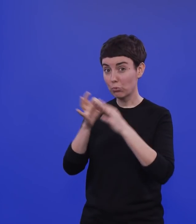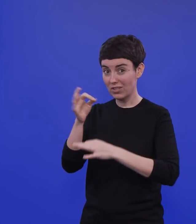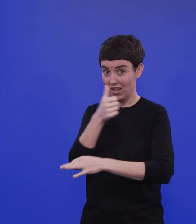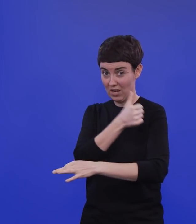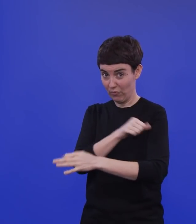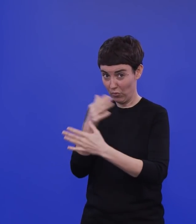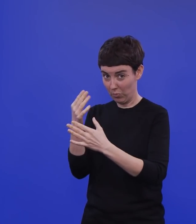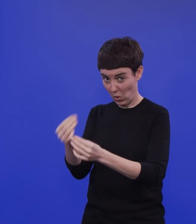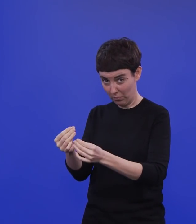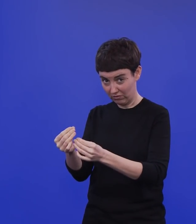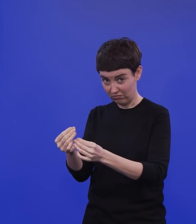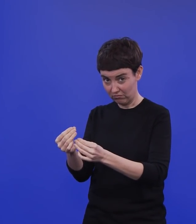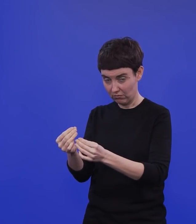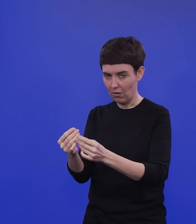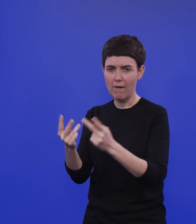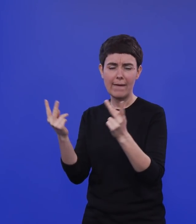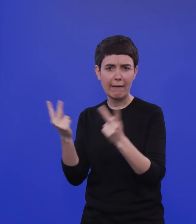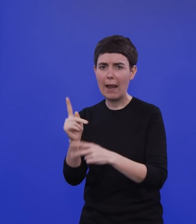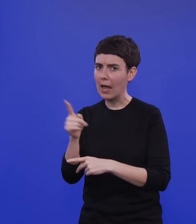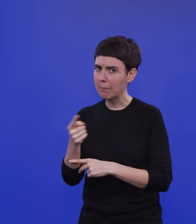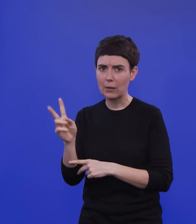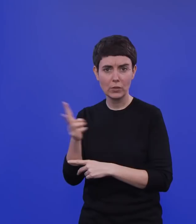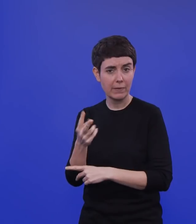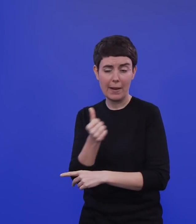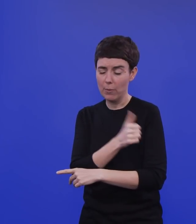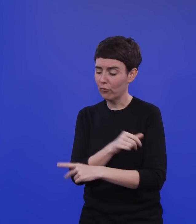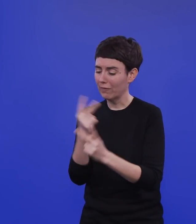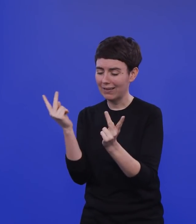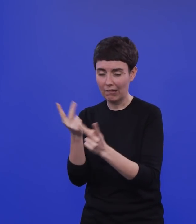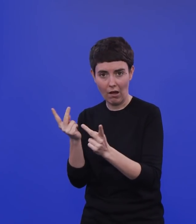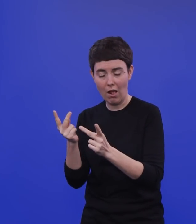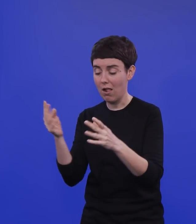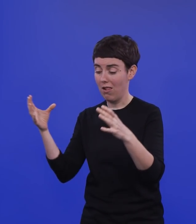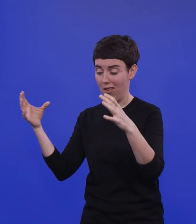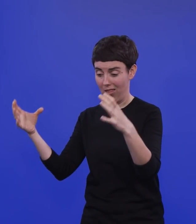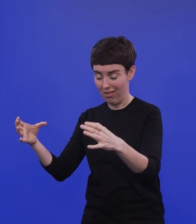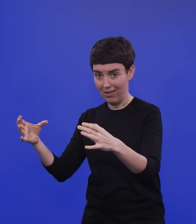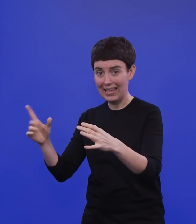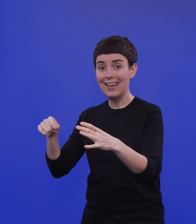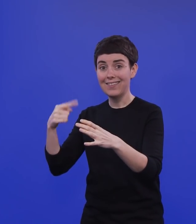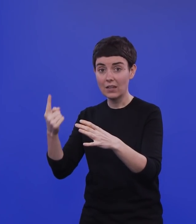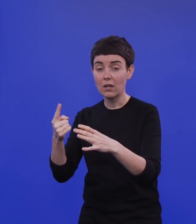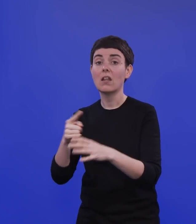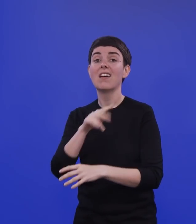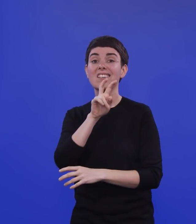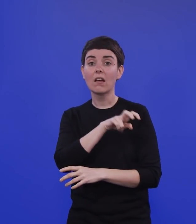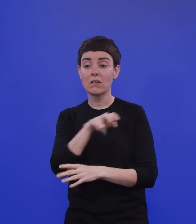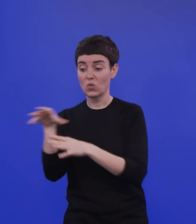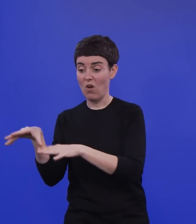es erstaunlicherweise sogar egal, ob es nur mit einer oder auch mit vollen zwei Dosen ist, dass dann schon die Krankenhausaufnahmerate in